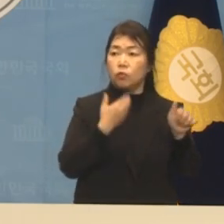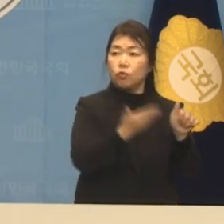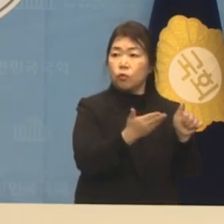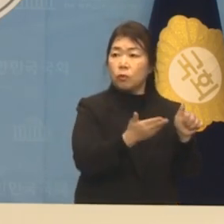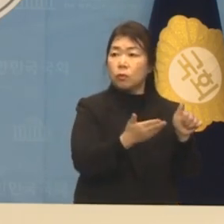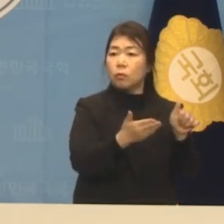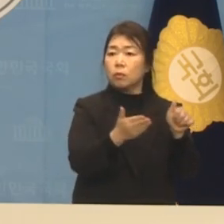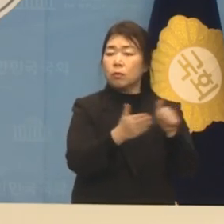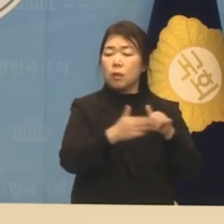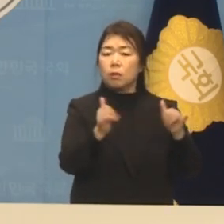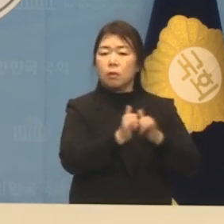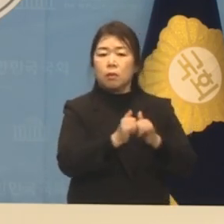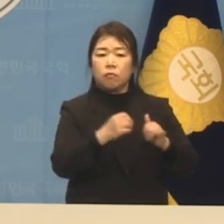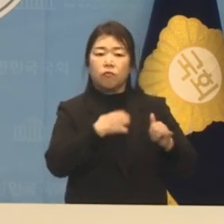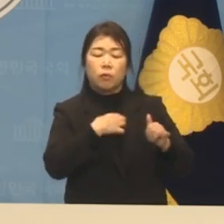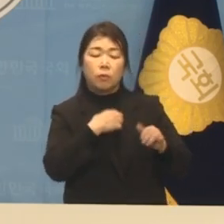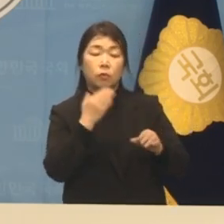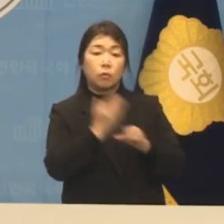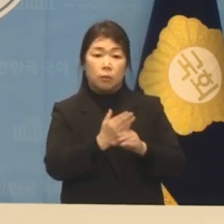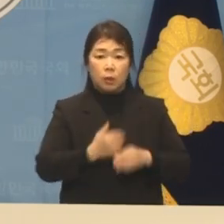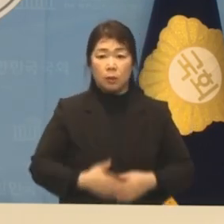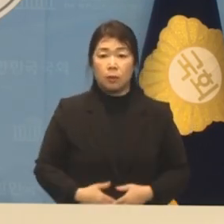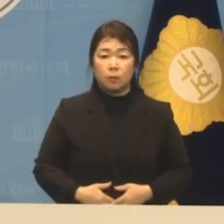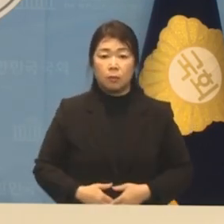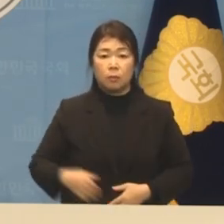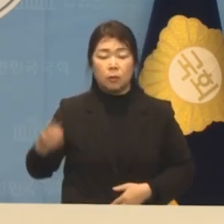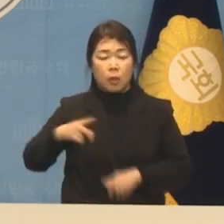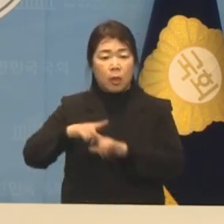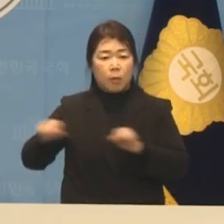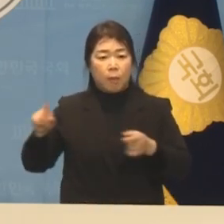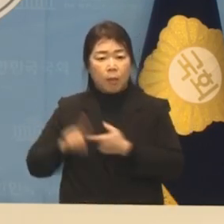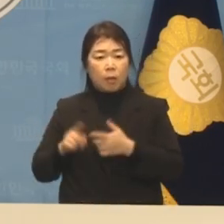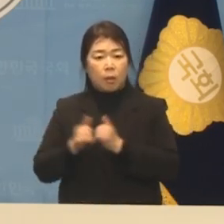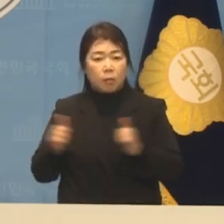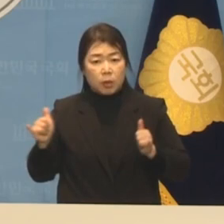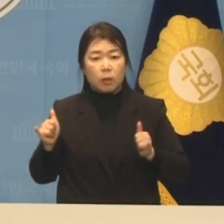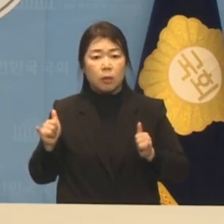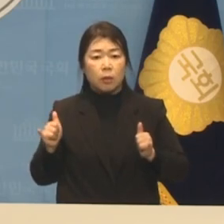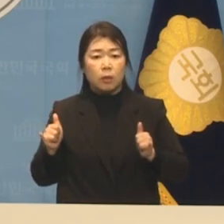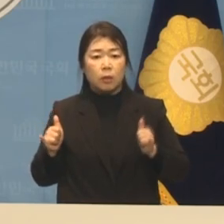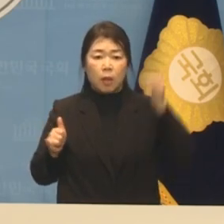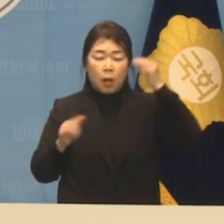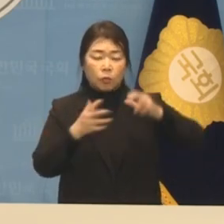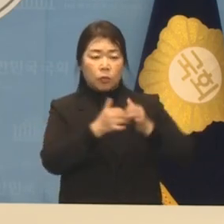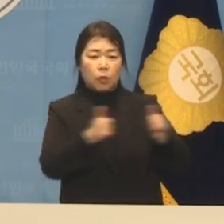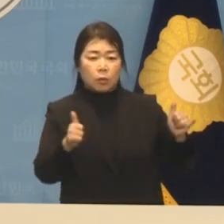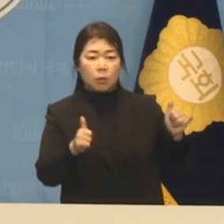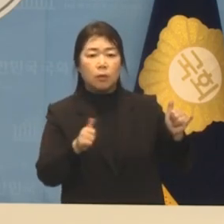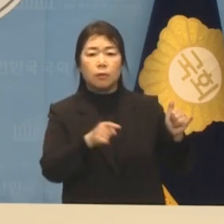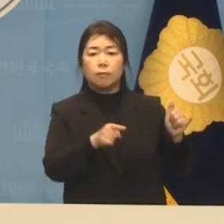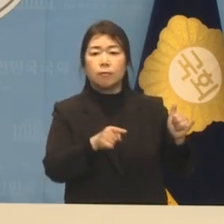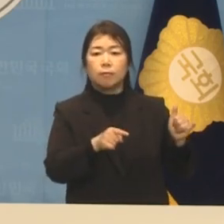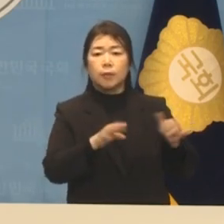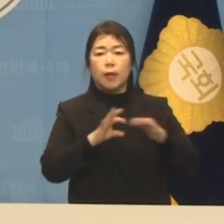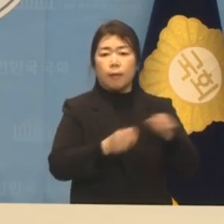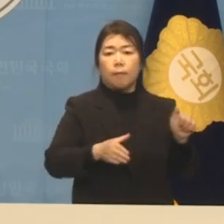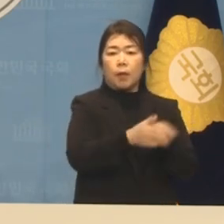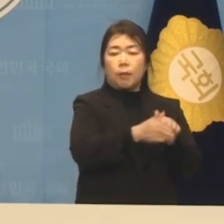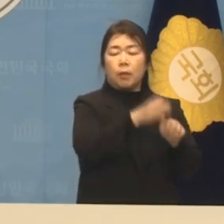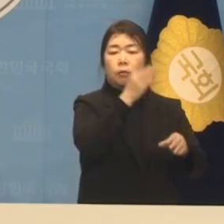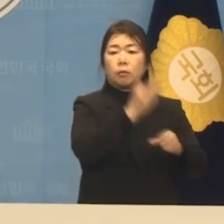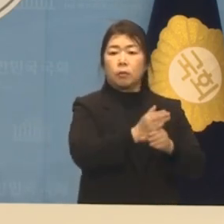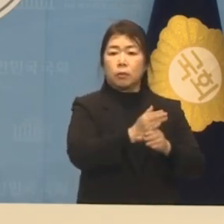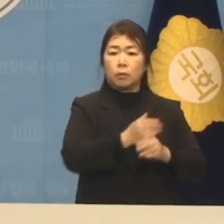친일파들이 국민을 향해 총 공격하고 있습니다. 일본 육사 출신들의 후예들이 후쿠시마 오염수를 바다에